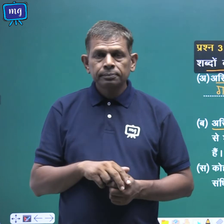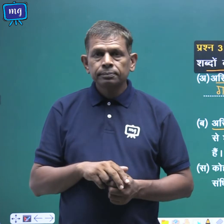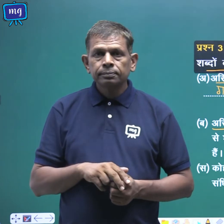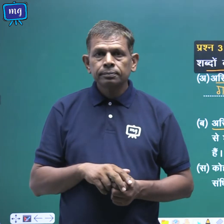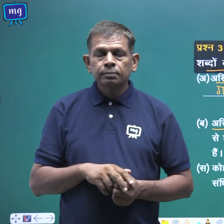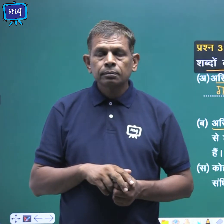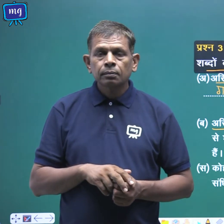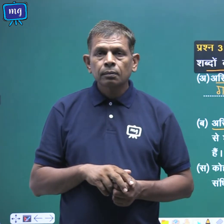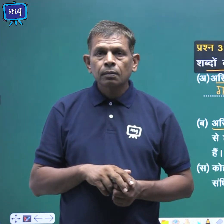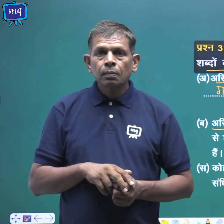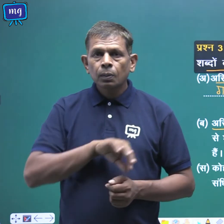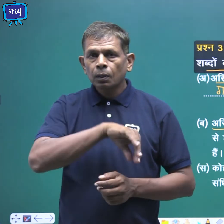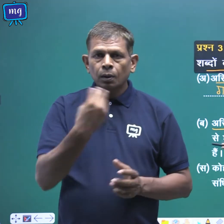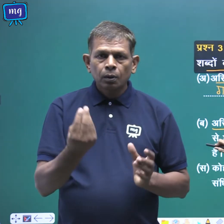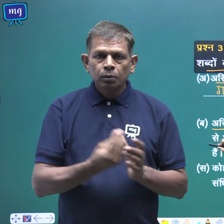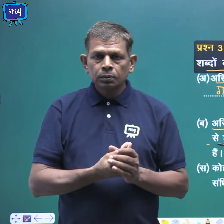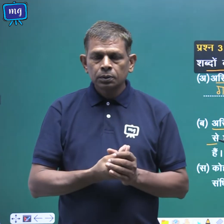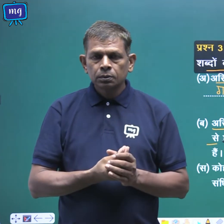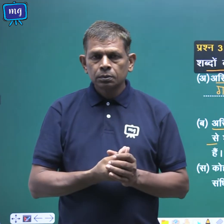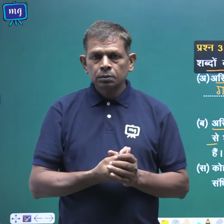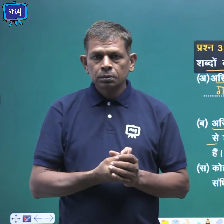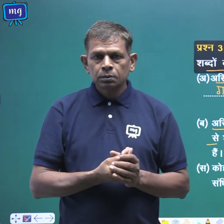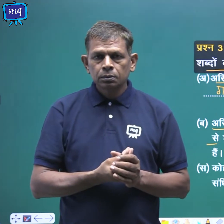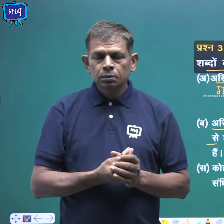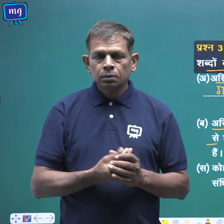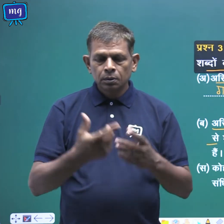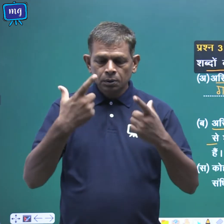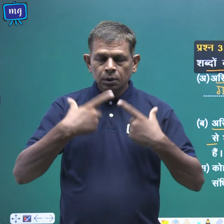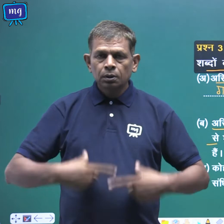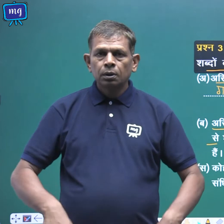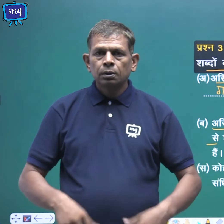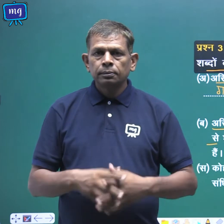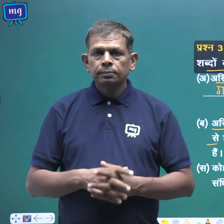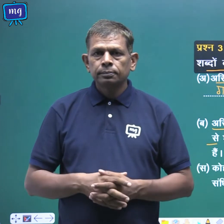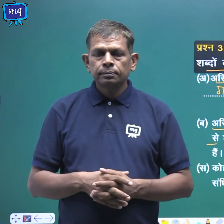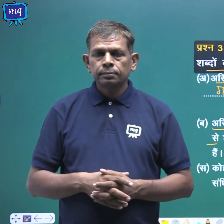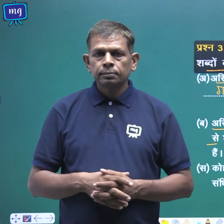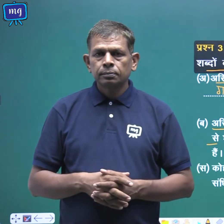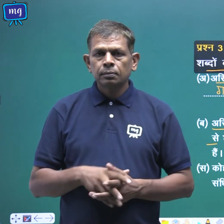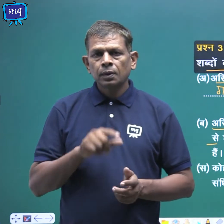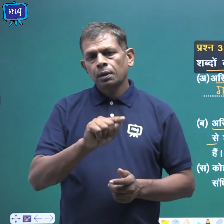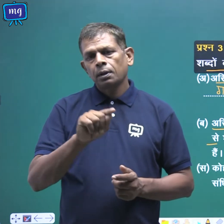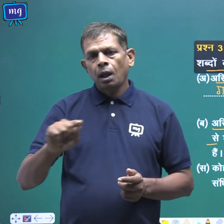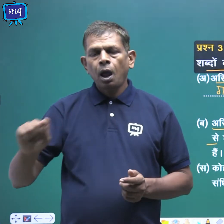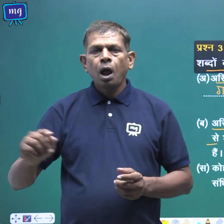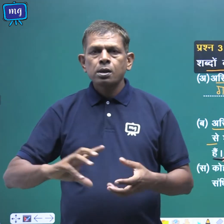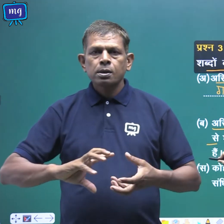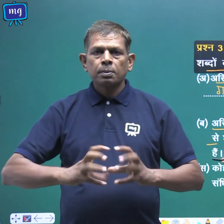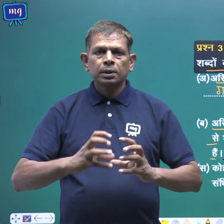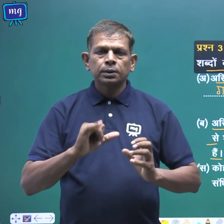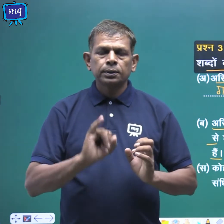संयुक्त रूप से शरीर का डैश बनाती है